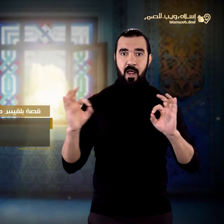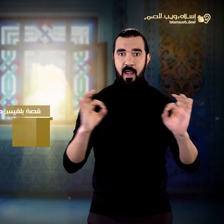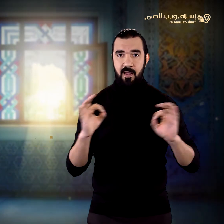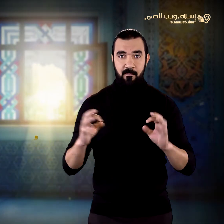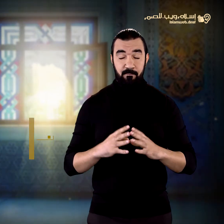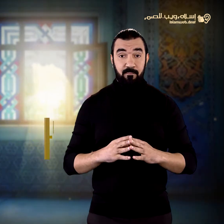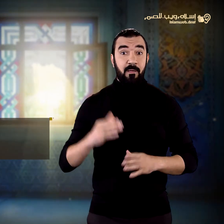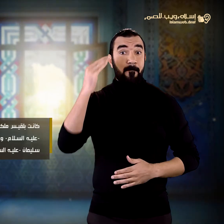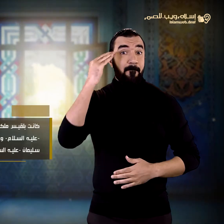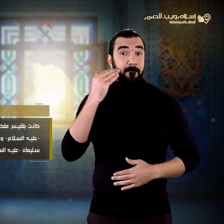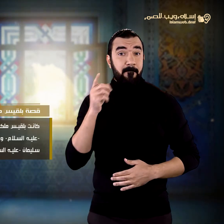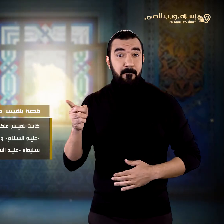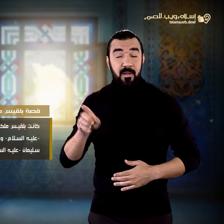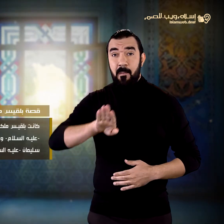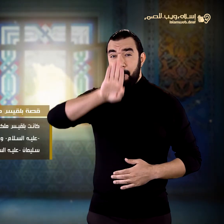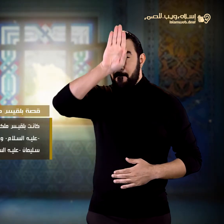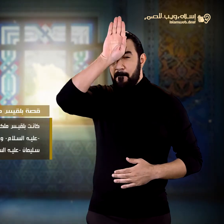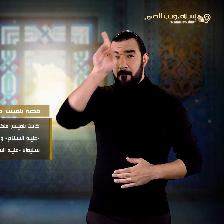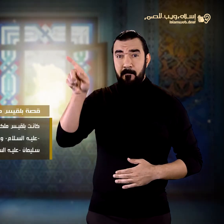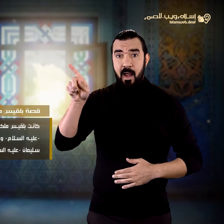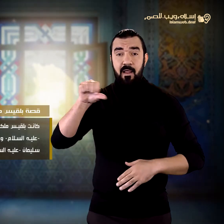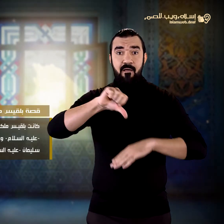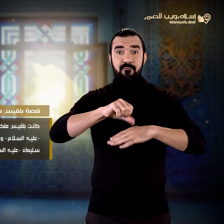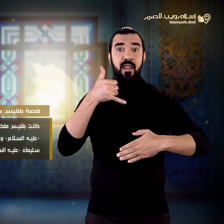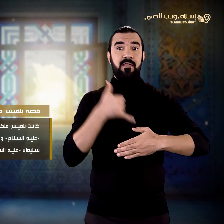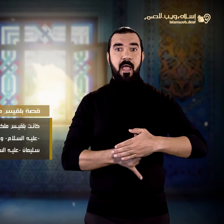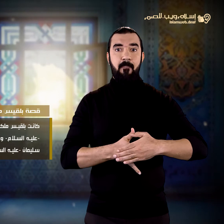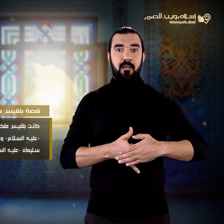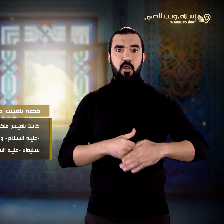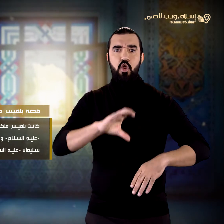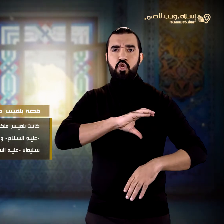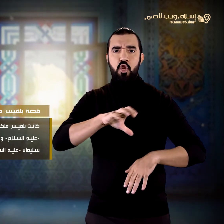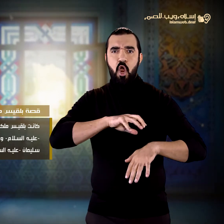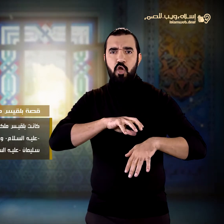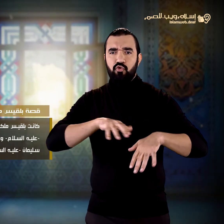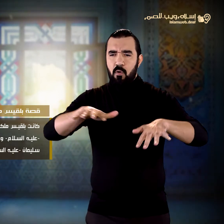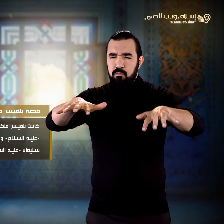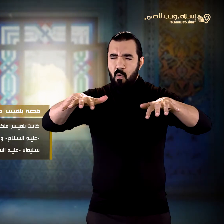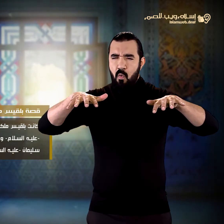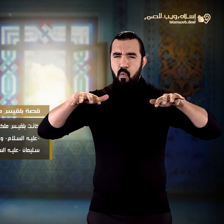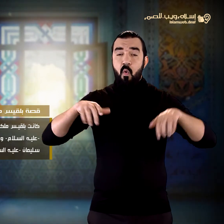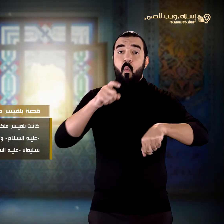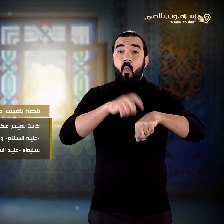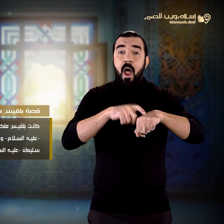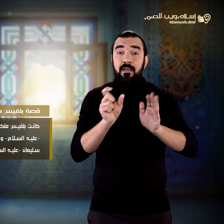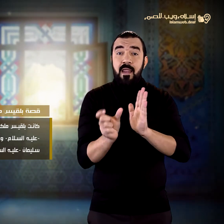وكانت بلقيس ملكة على سبأ في اليمن في زمن نبوة سليمان